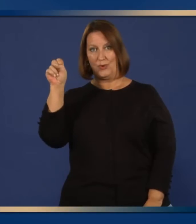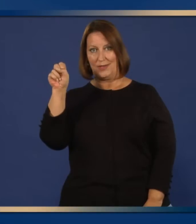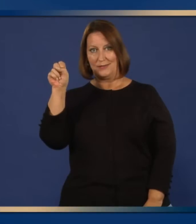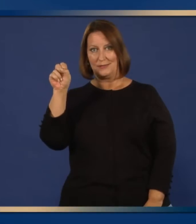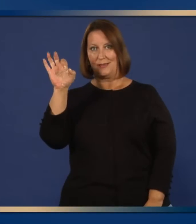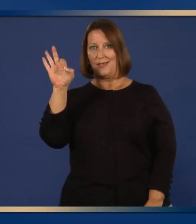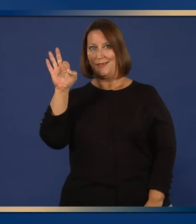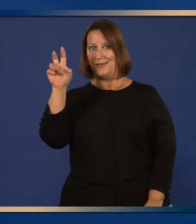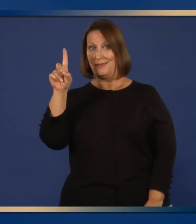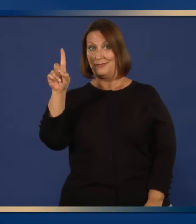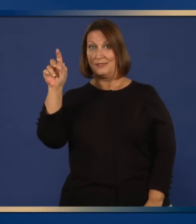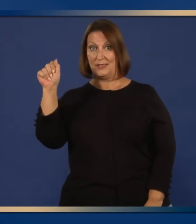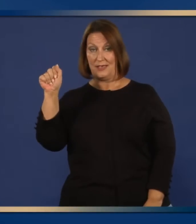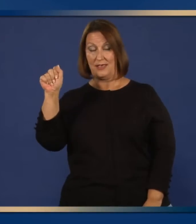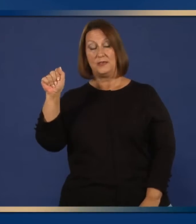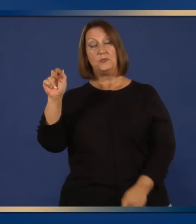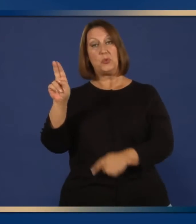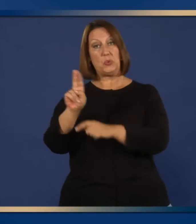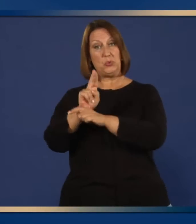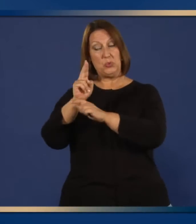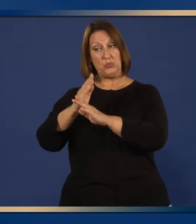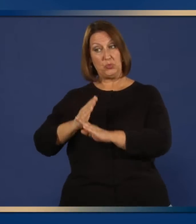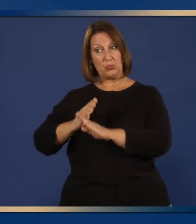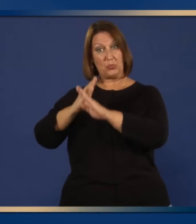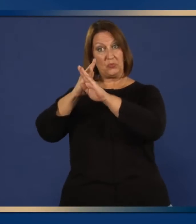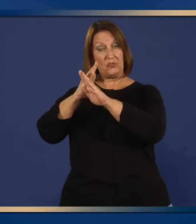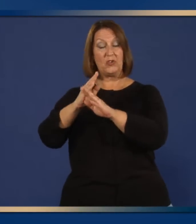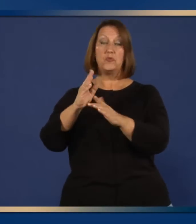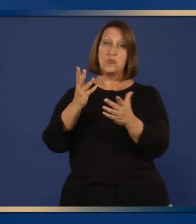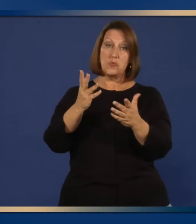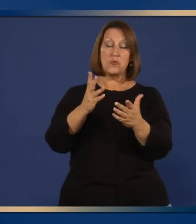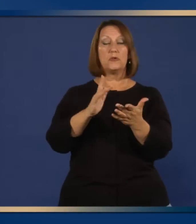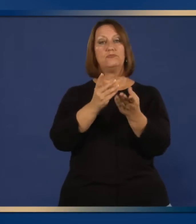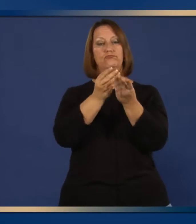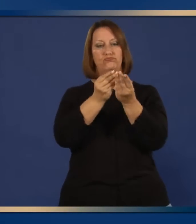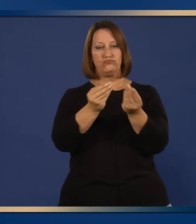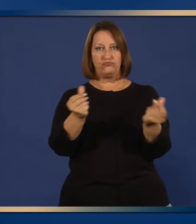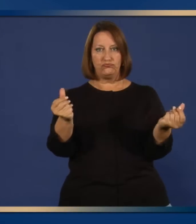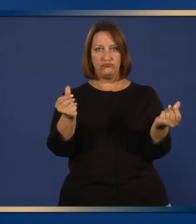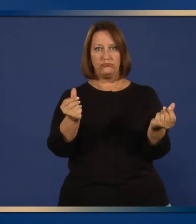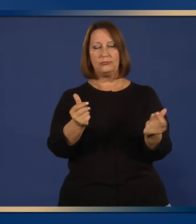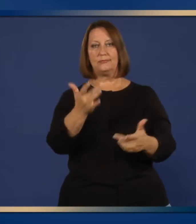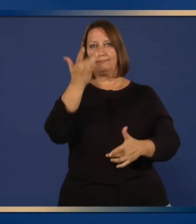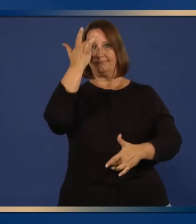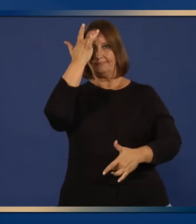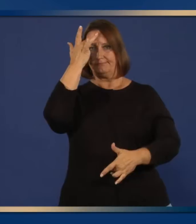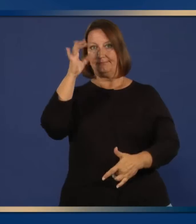Medicamentos Administración para tratar y prevenir la influenza.